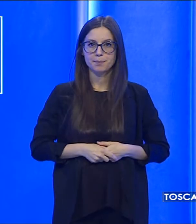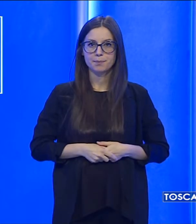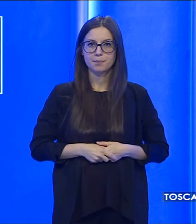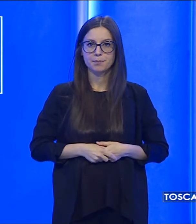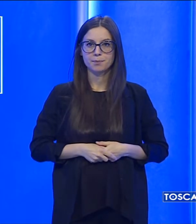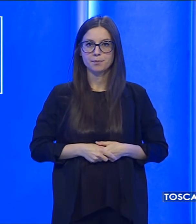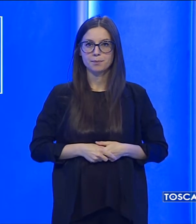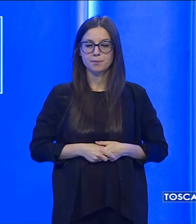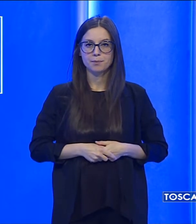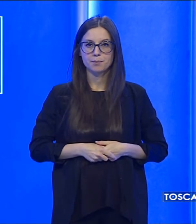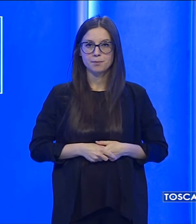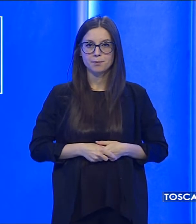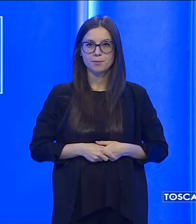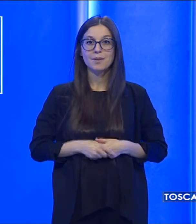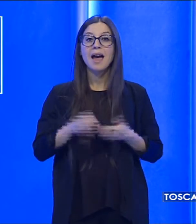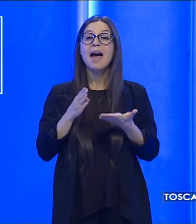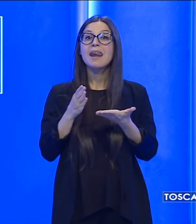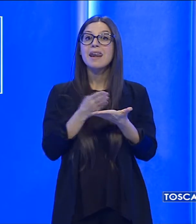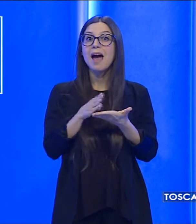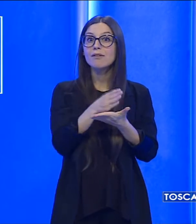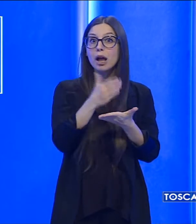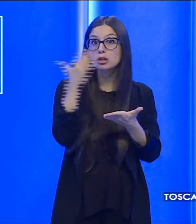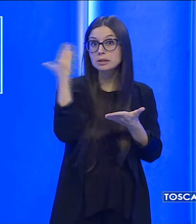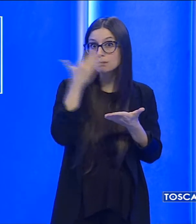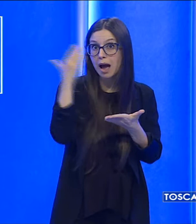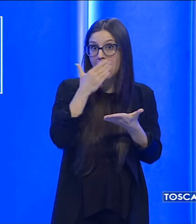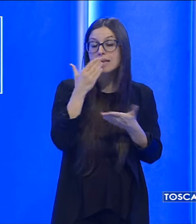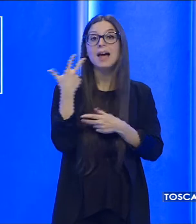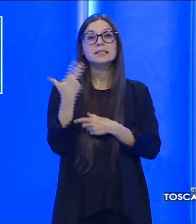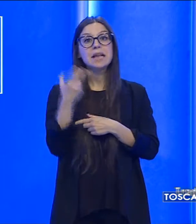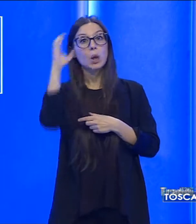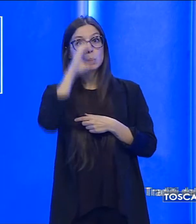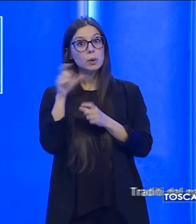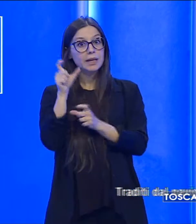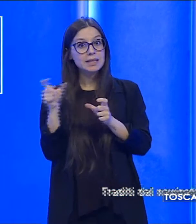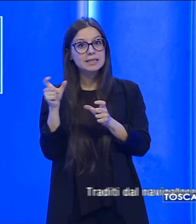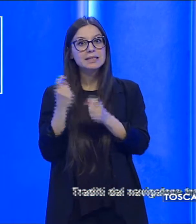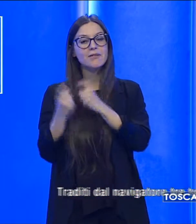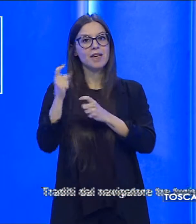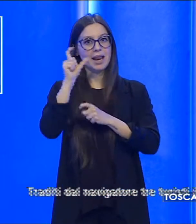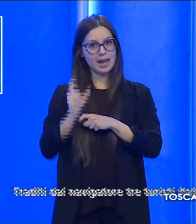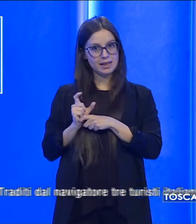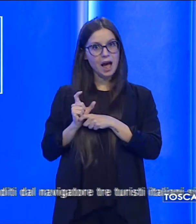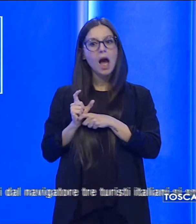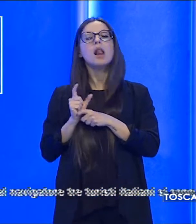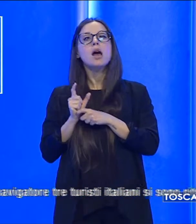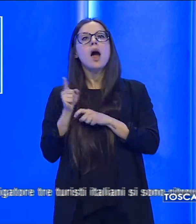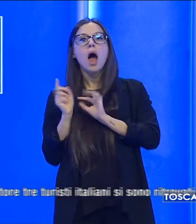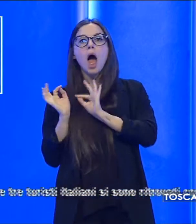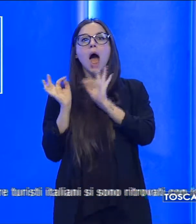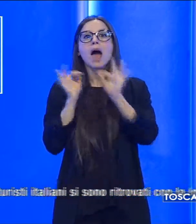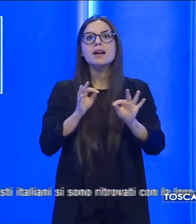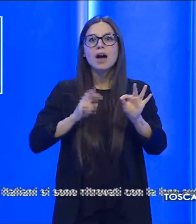Traditi dal navigatore, tre turisti italiani si sono ritrovati con la loro auto sulla